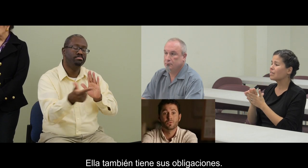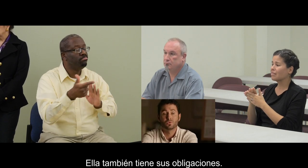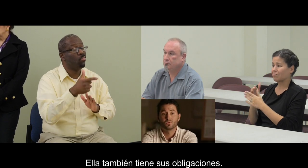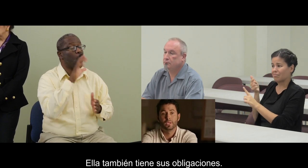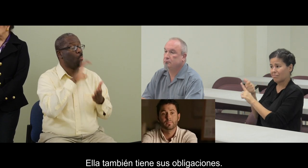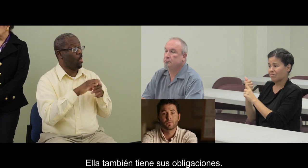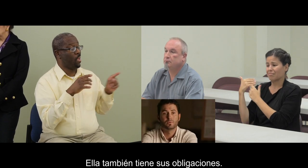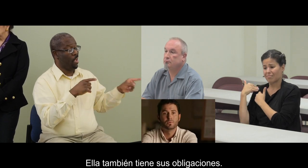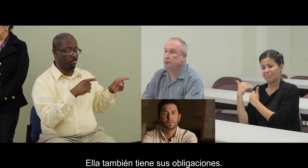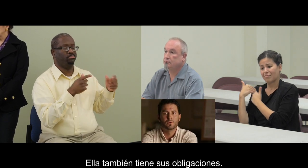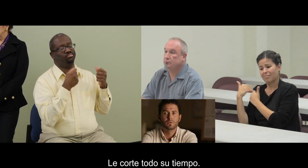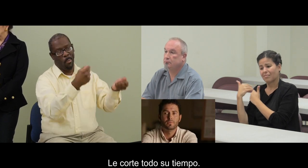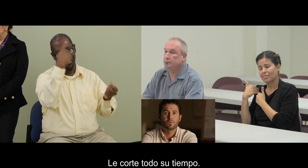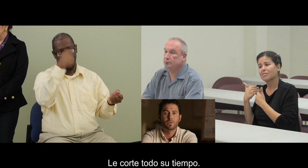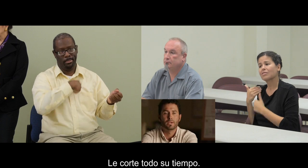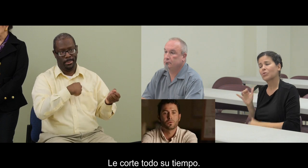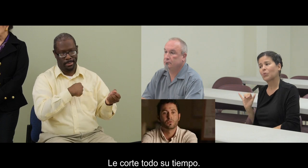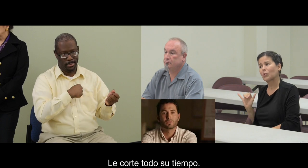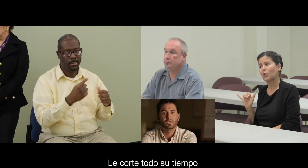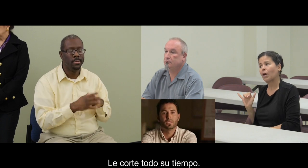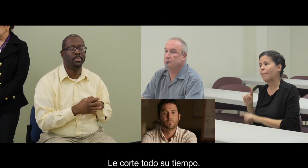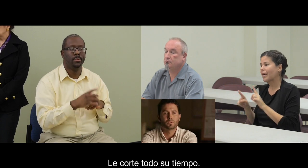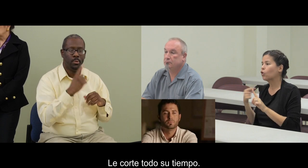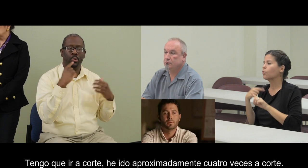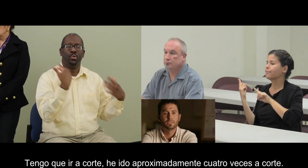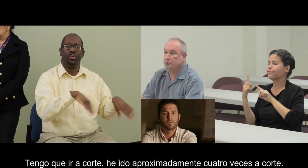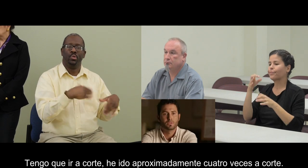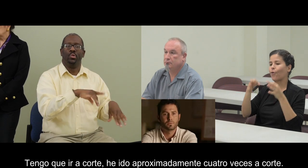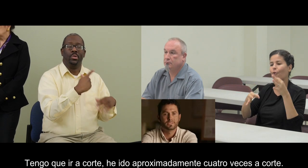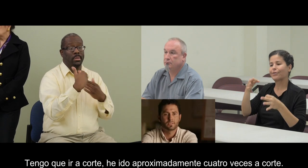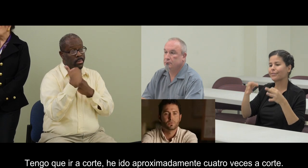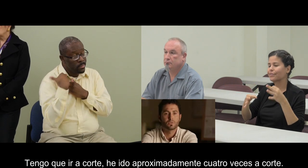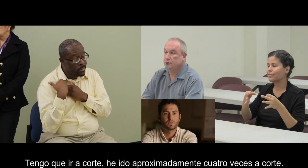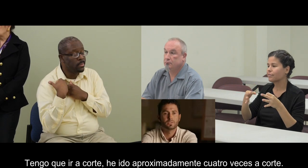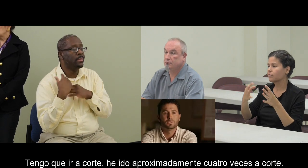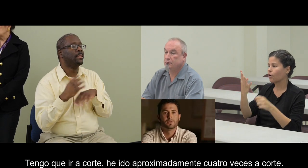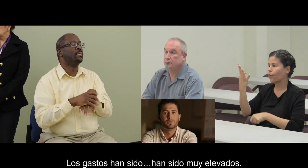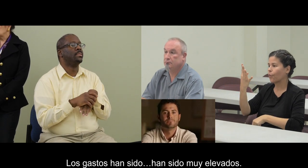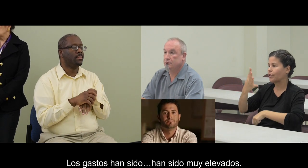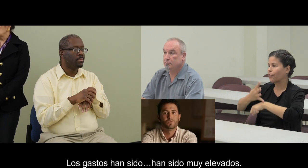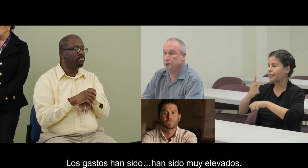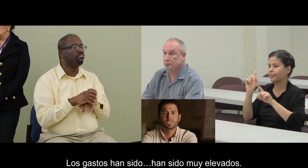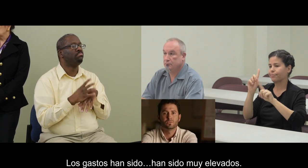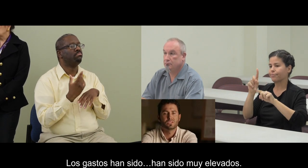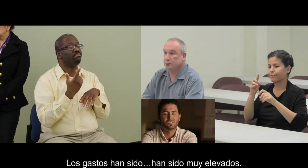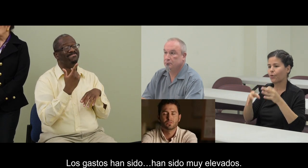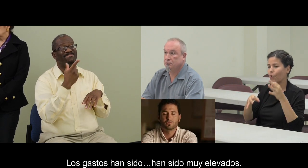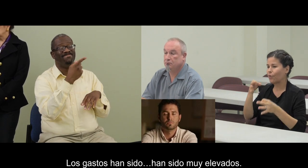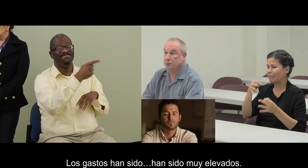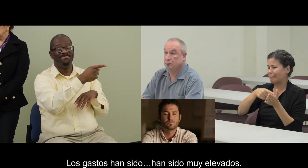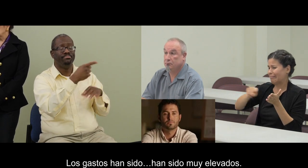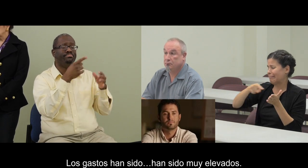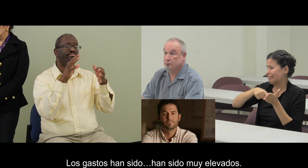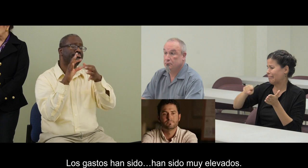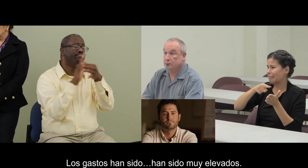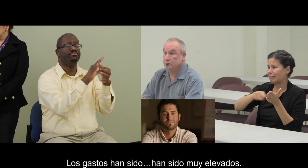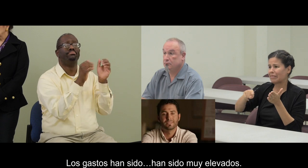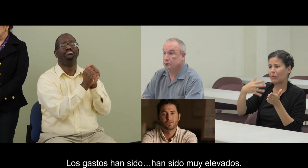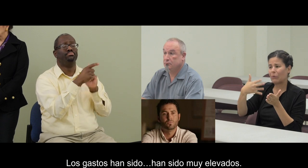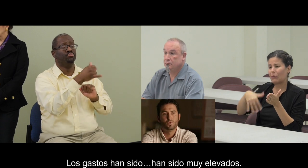Le corté todo su tiempo, tengo que ir a corte, he ido aproximadamente cuatro veces a corte. Los gastos han sido